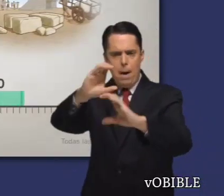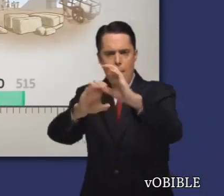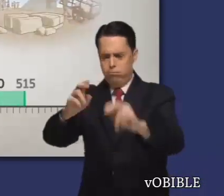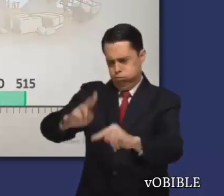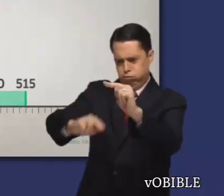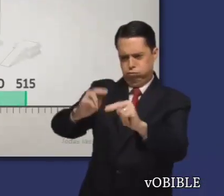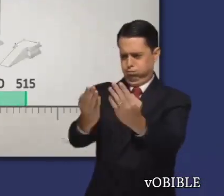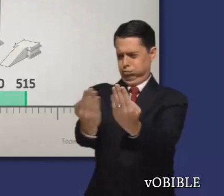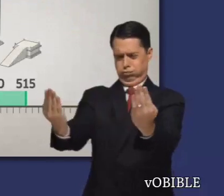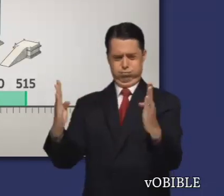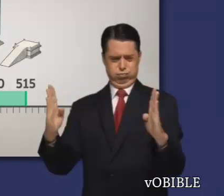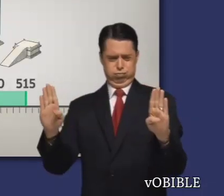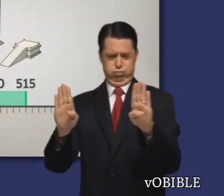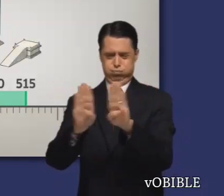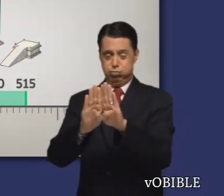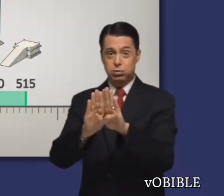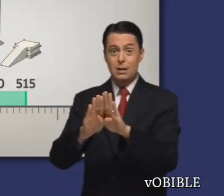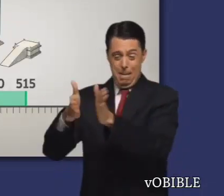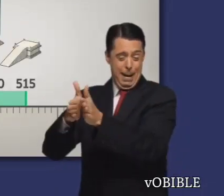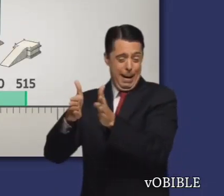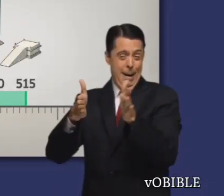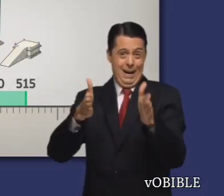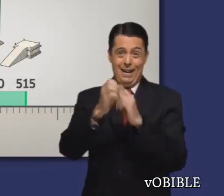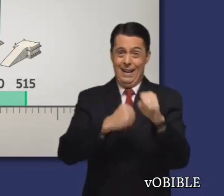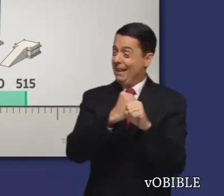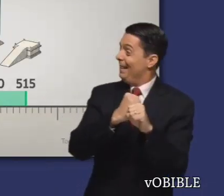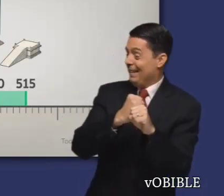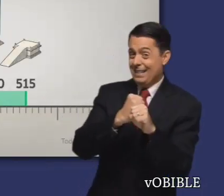El templo por fin se completó en el año 515.